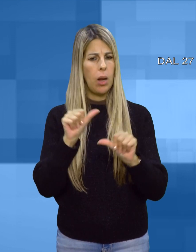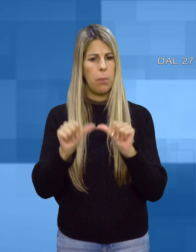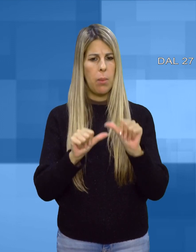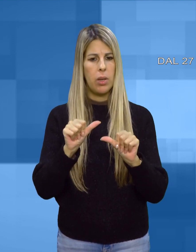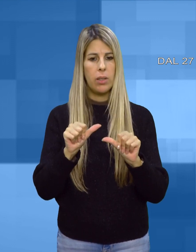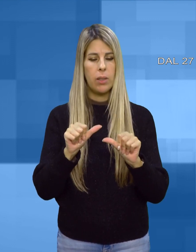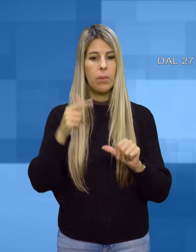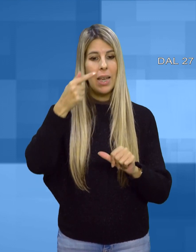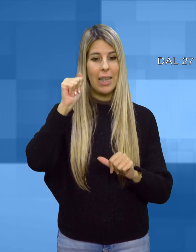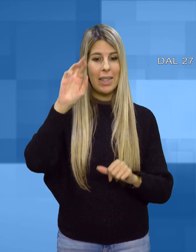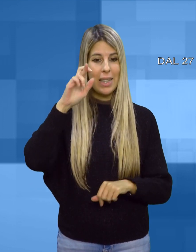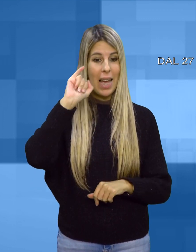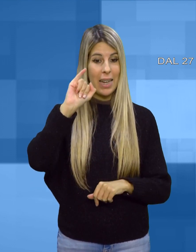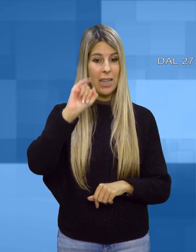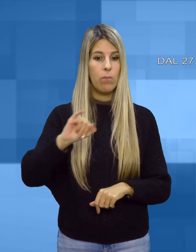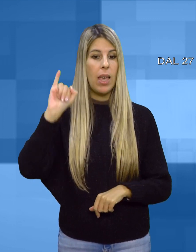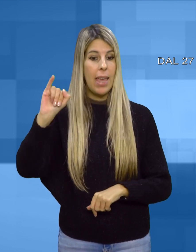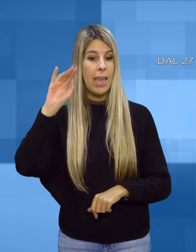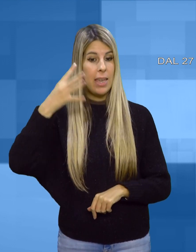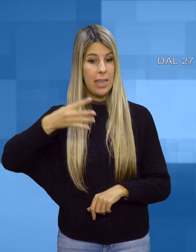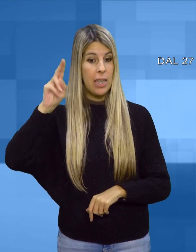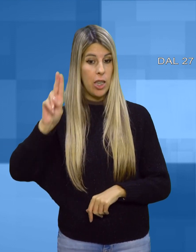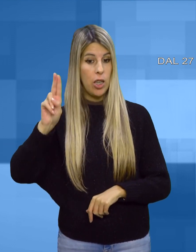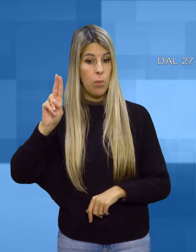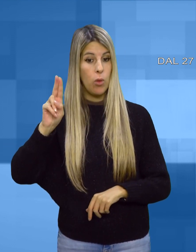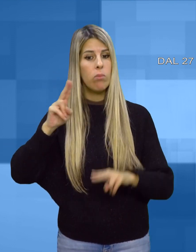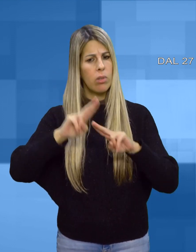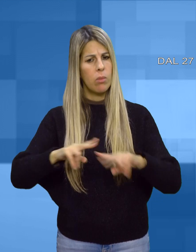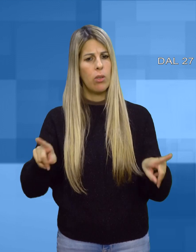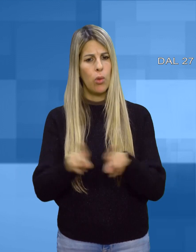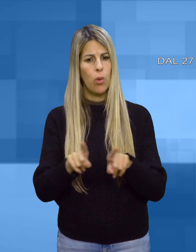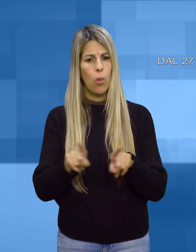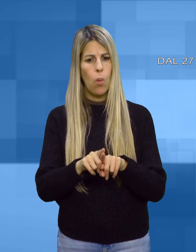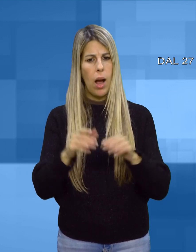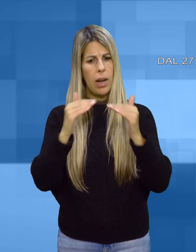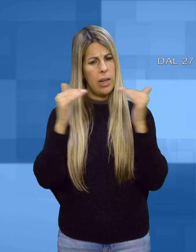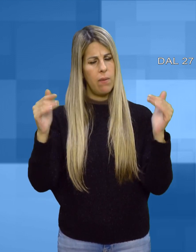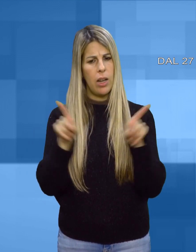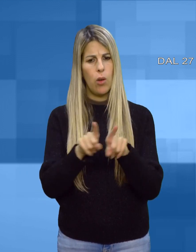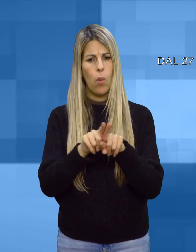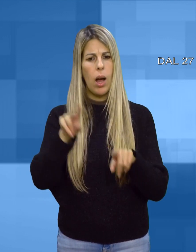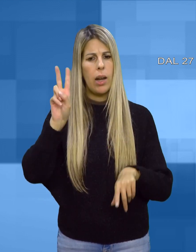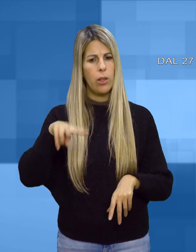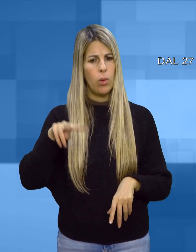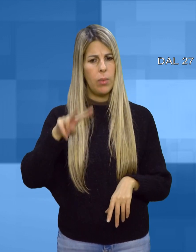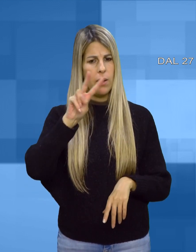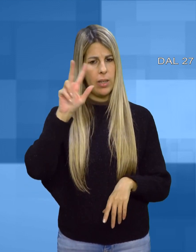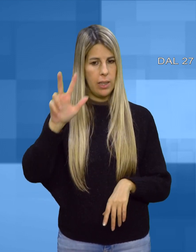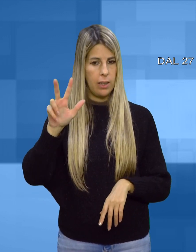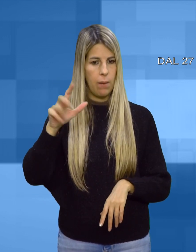Tari e Immu che restano invariati agli stessi livelli del 2023 Il Sindaco del